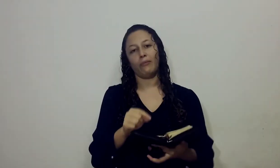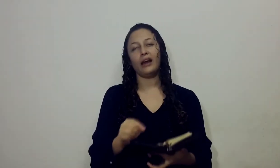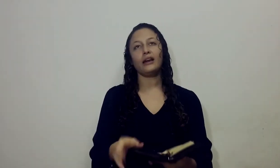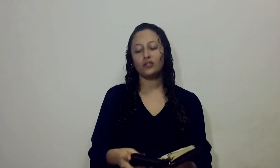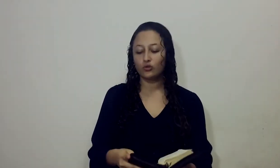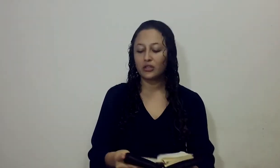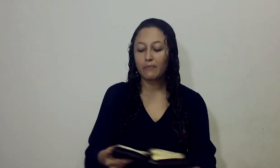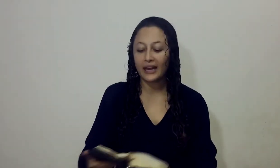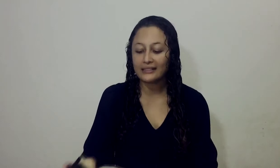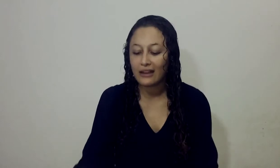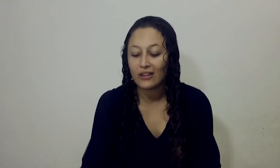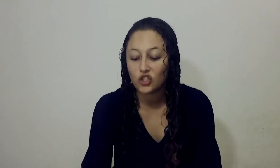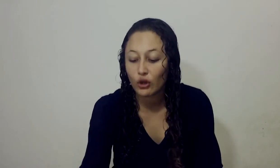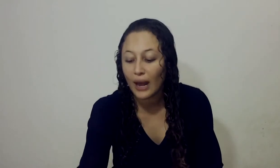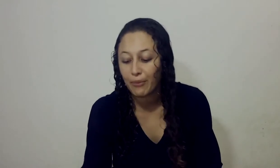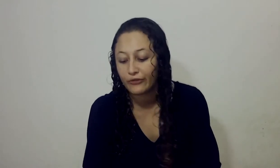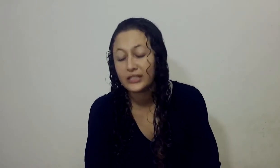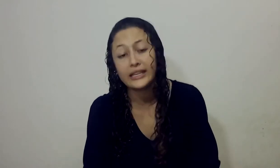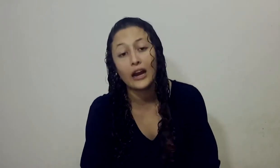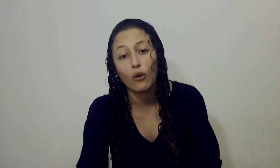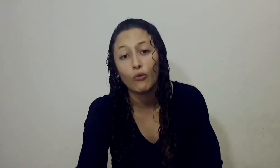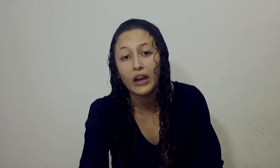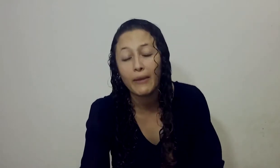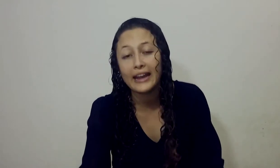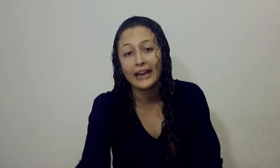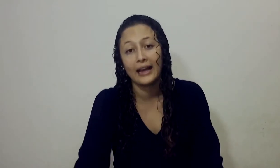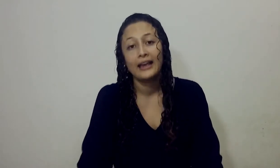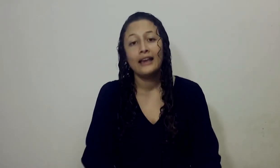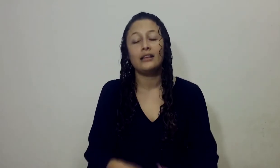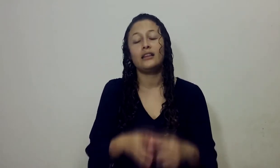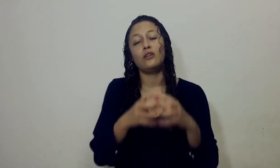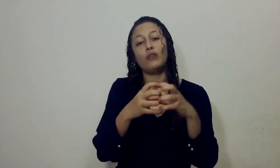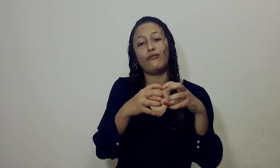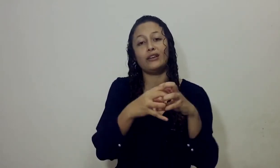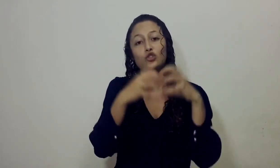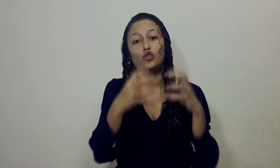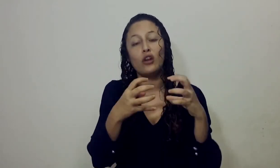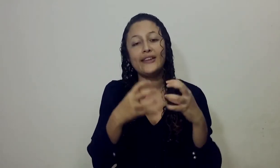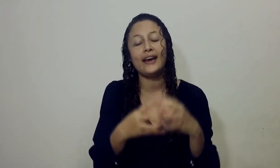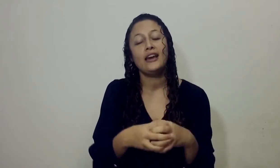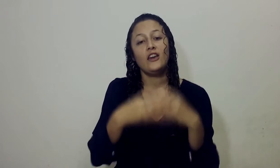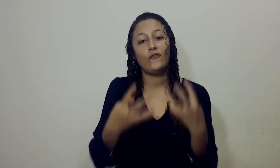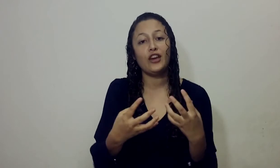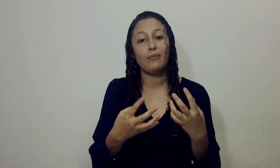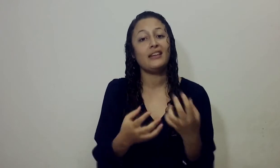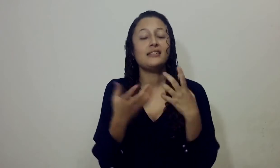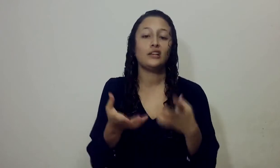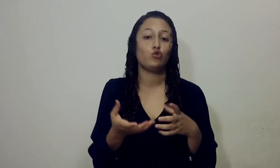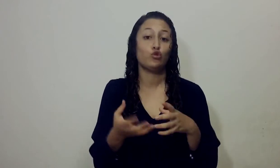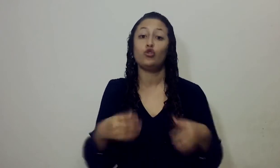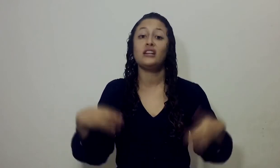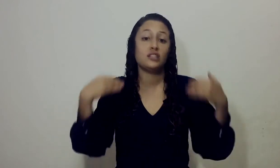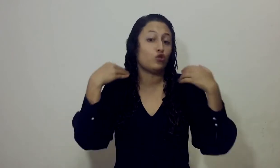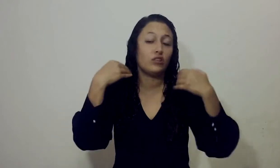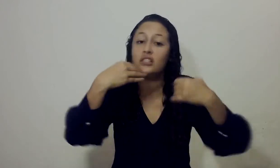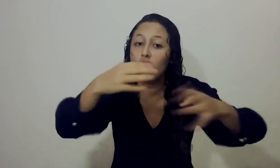soy Vean que Jesús también estableció la profecía Como una manera de tener una fe sólida y firme Dice